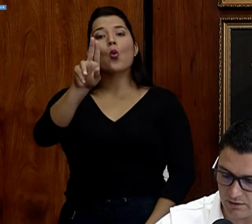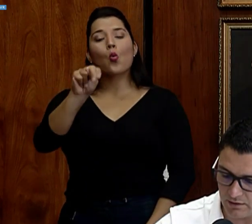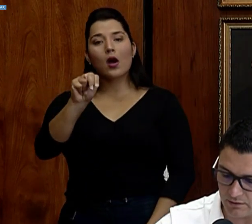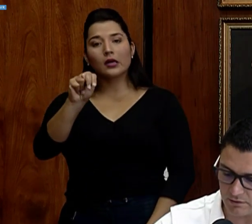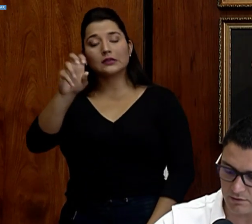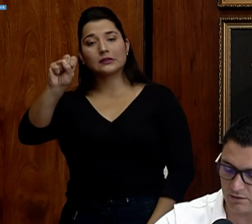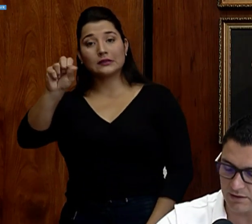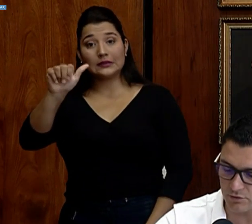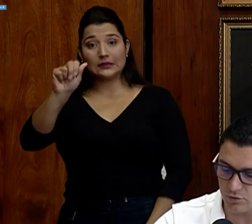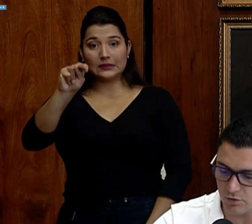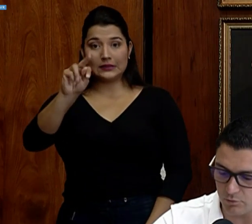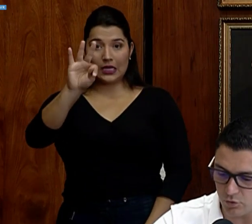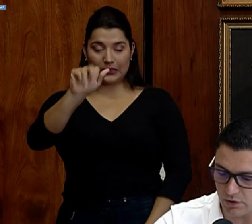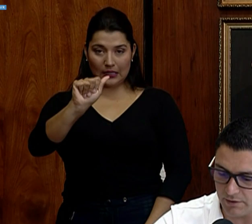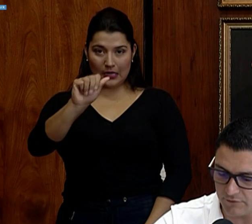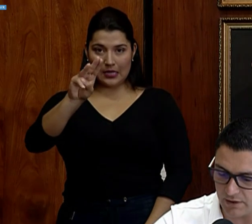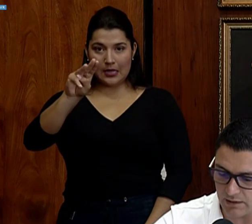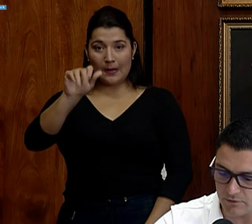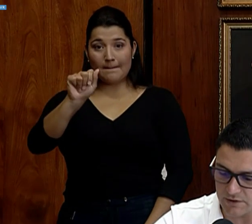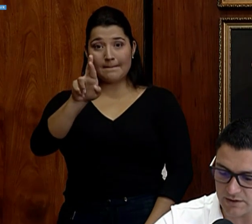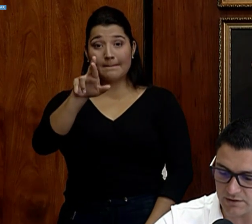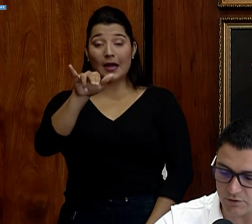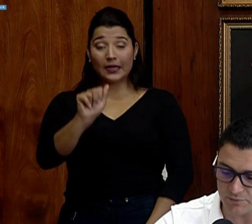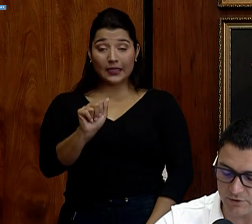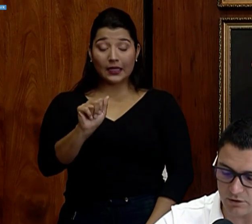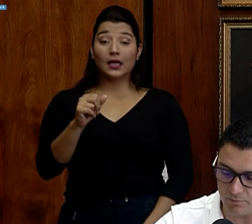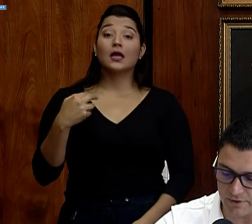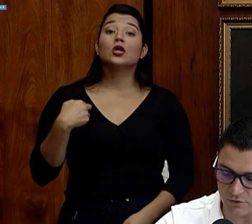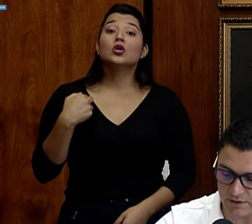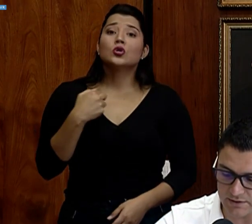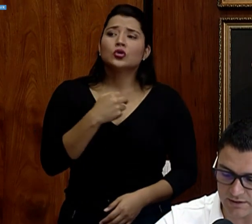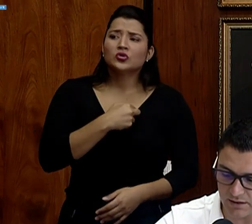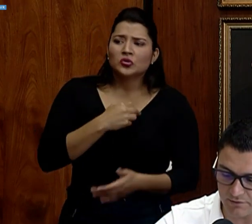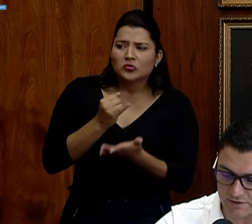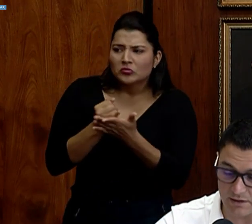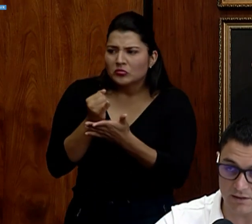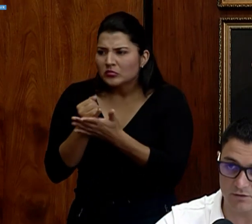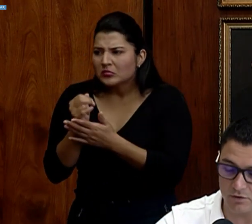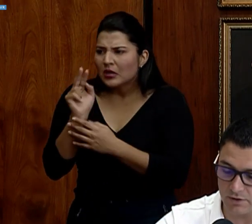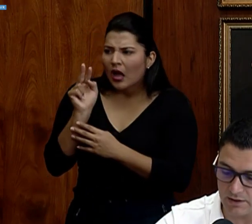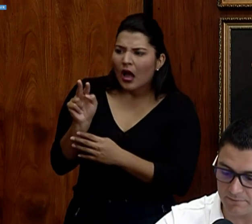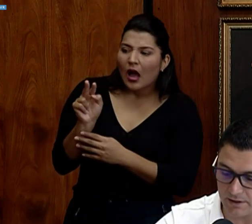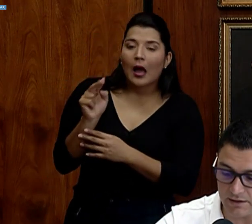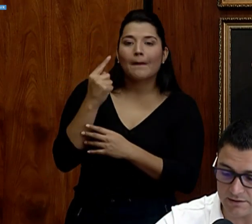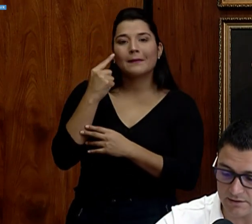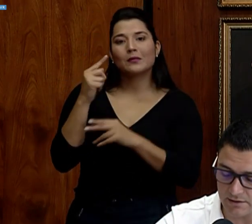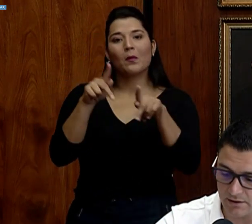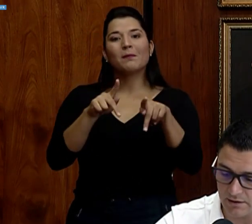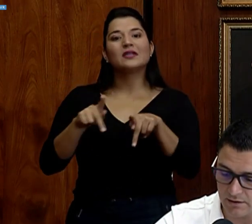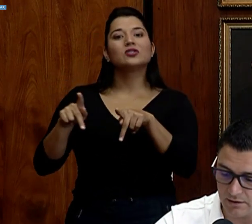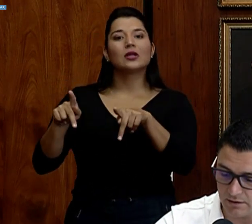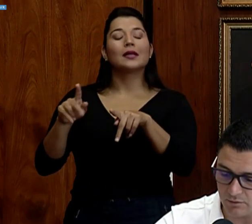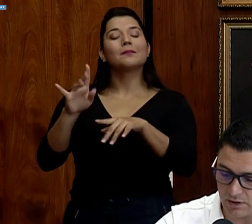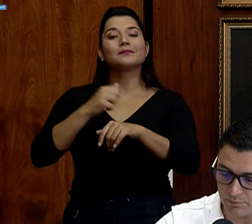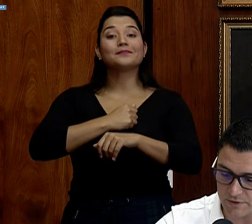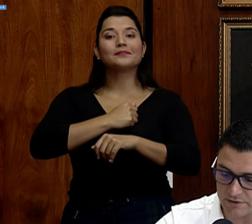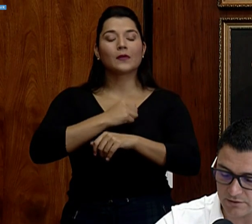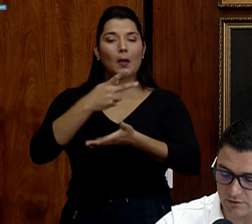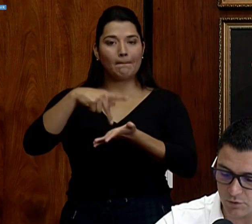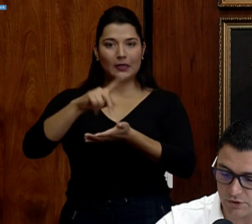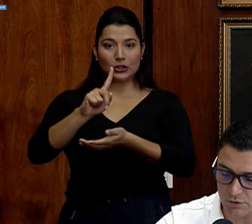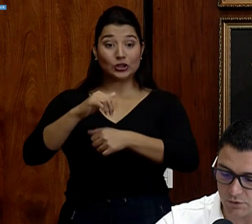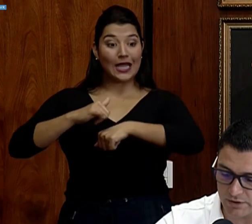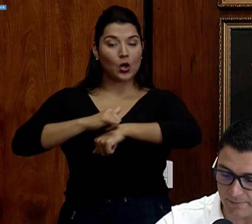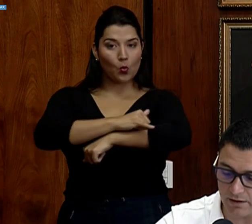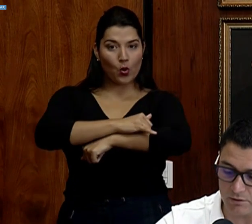eso lo que verificamos es que se correspondía con personas que ya iban saliendo del país. Igual pues